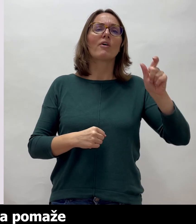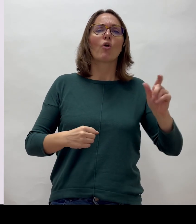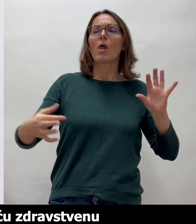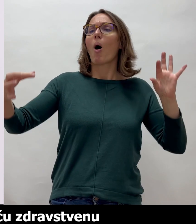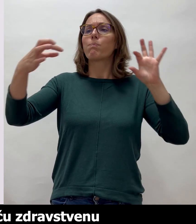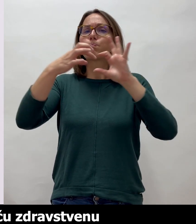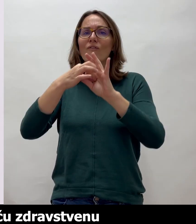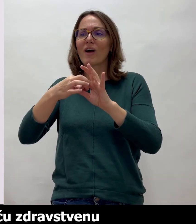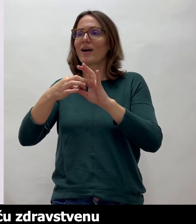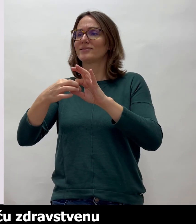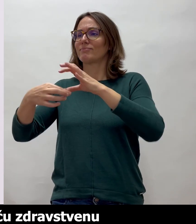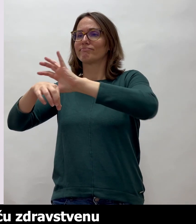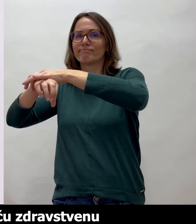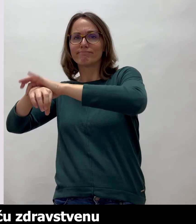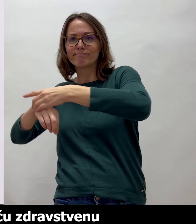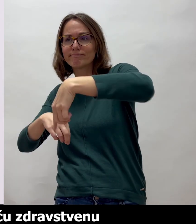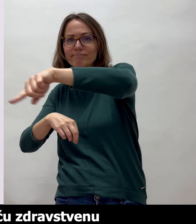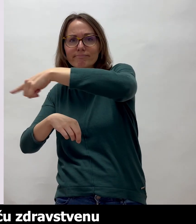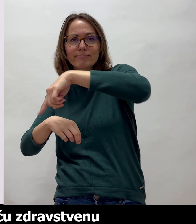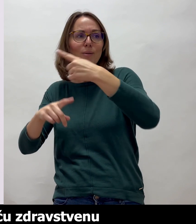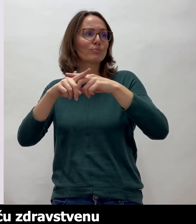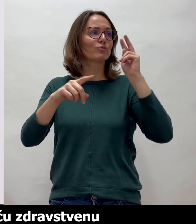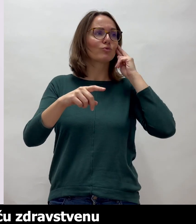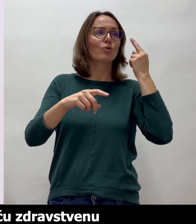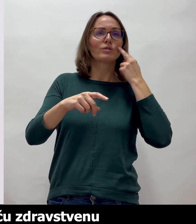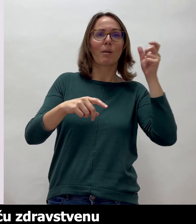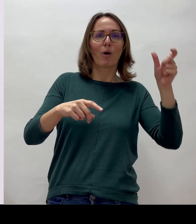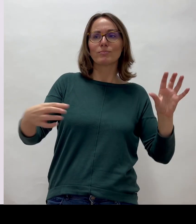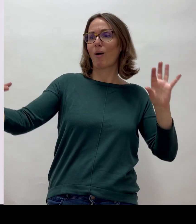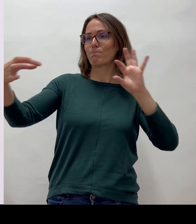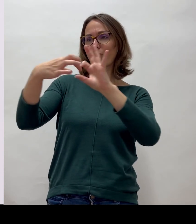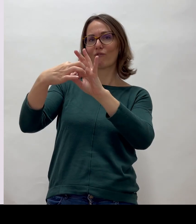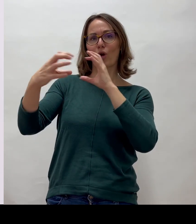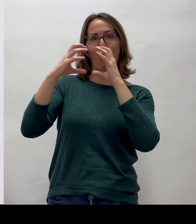djelatnicima da pruže odgovarajuću zdravstvenu skrb gluhosljepim osobama.